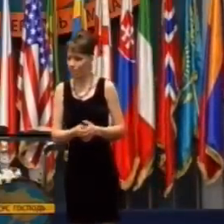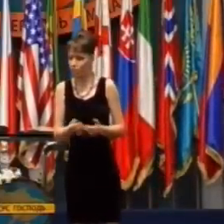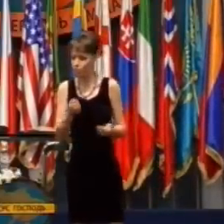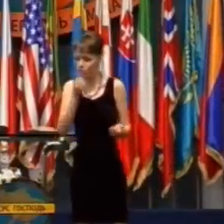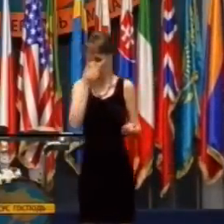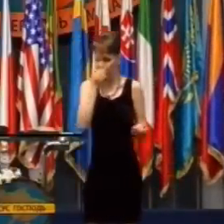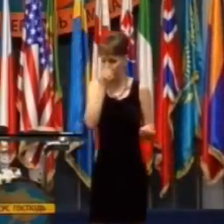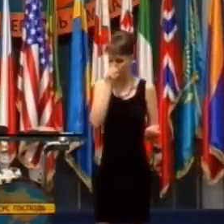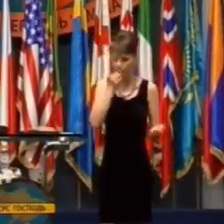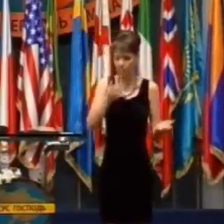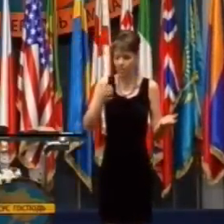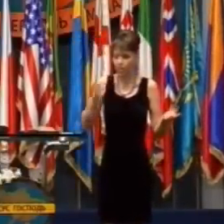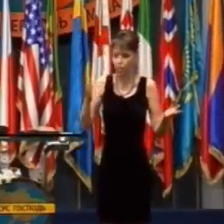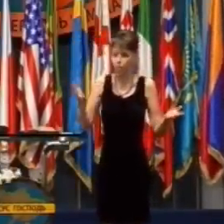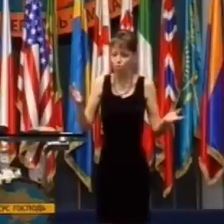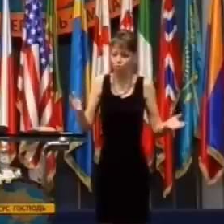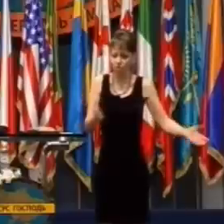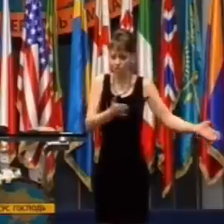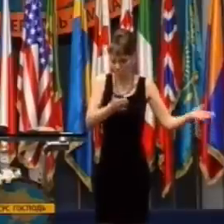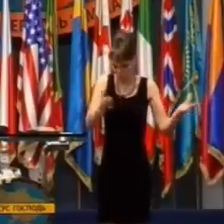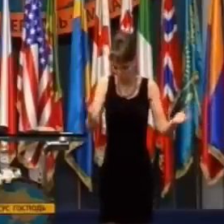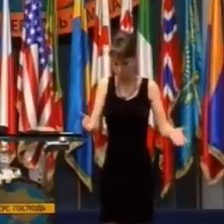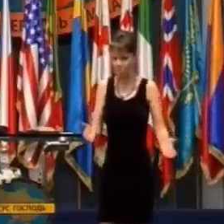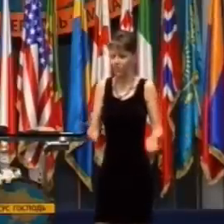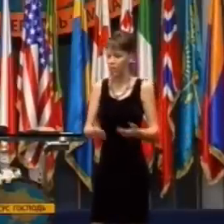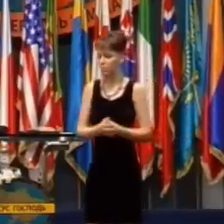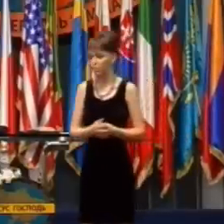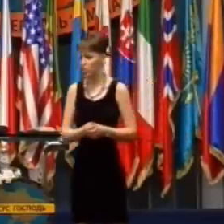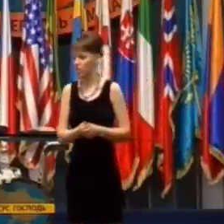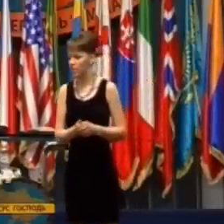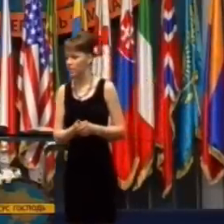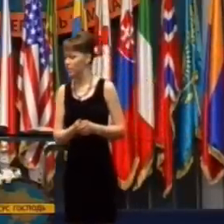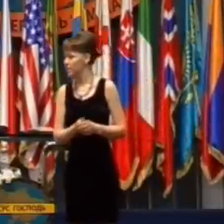Nie je prekvapený tým, keď ho ľudia poslúchajú.